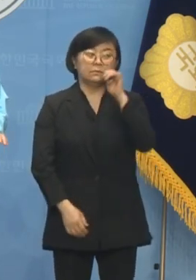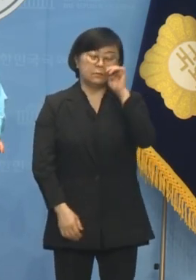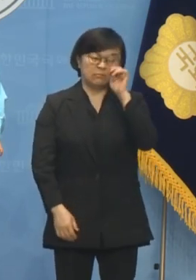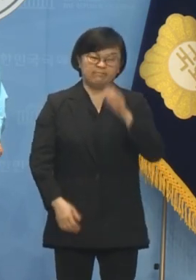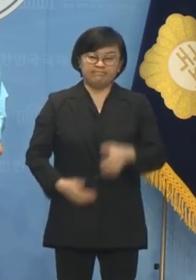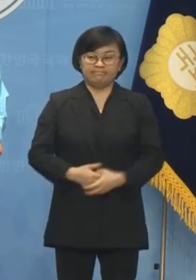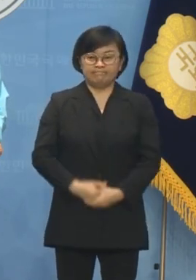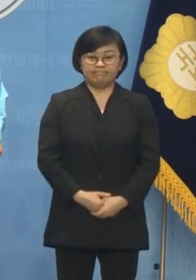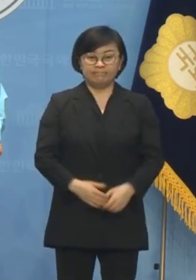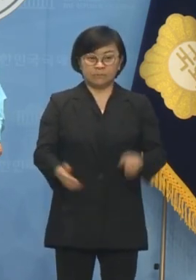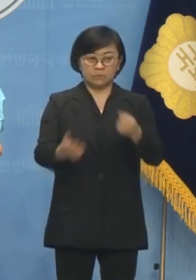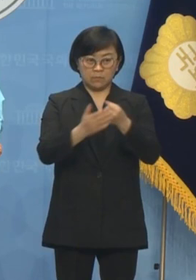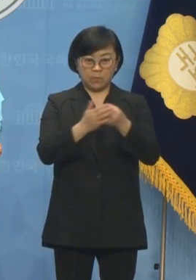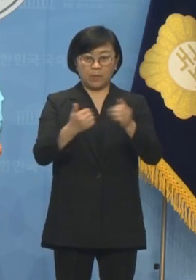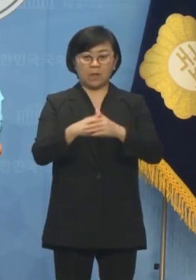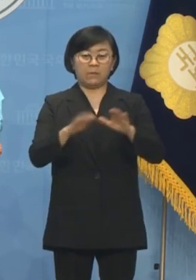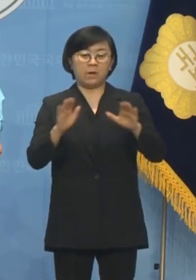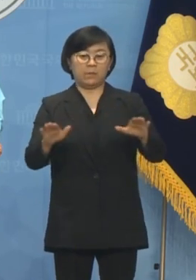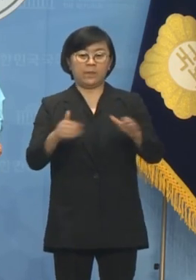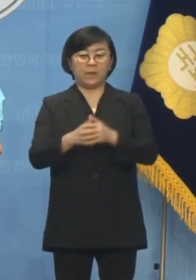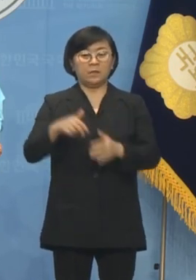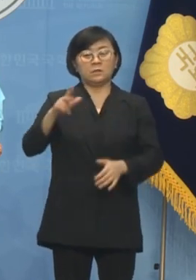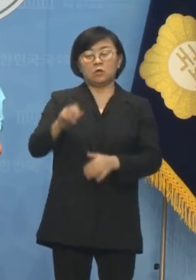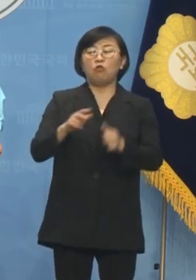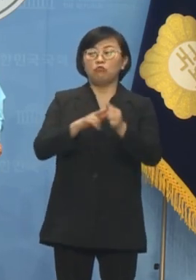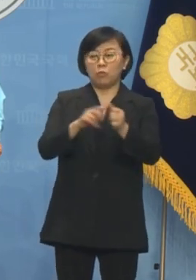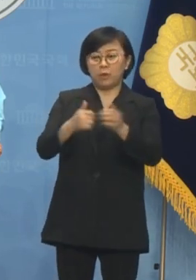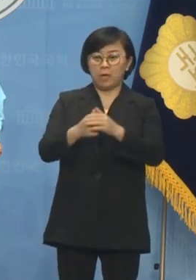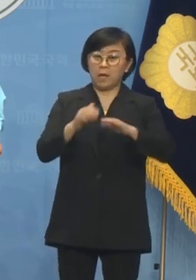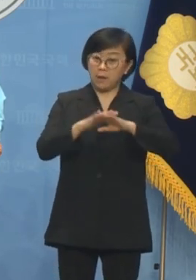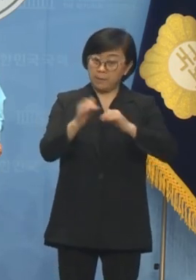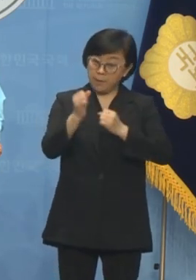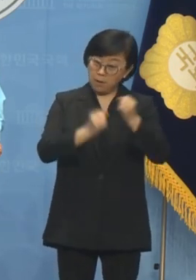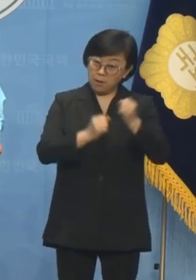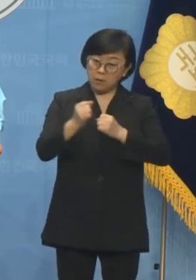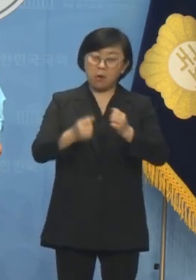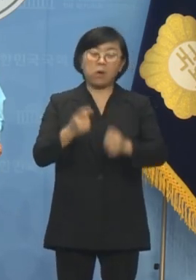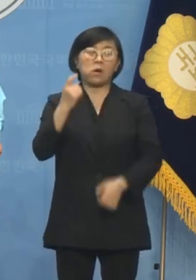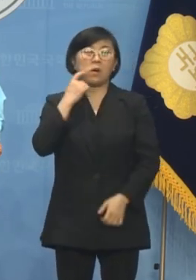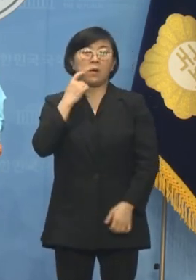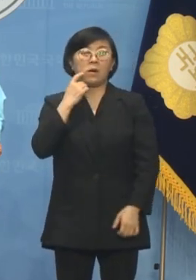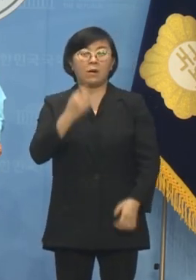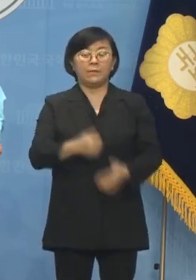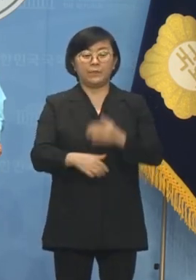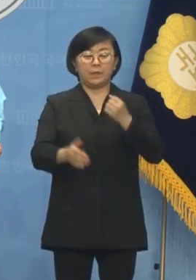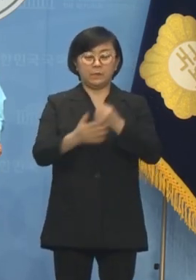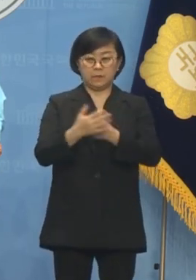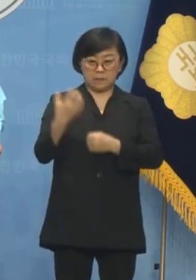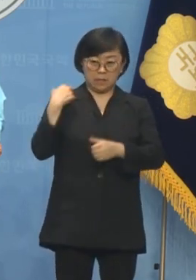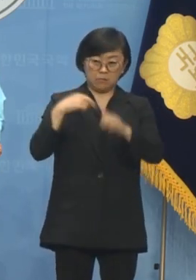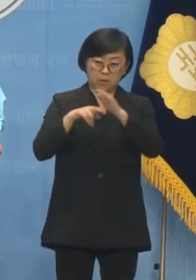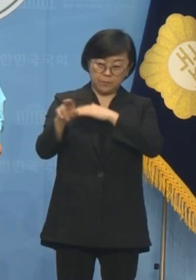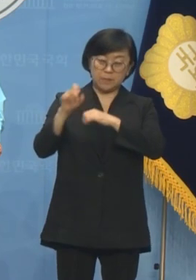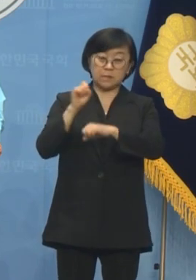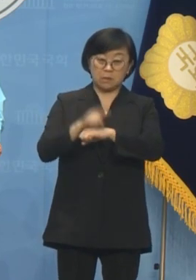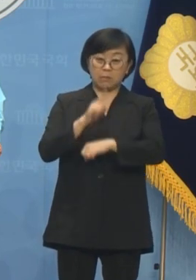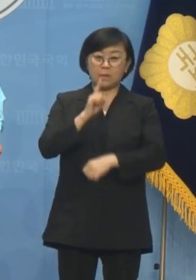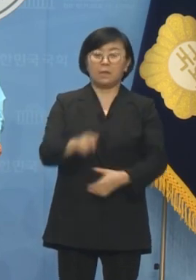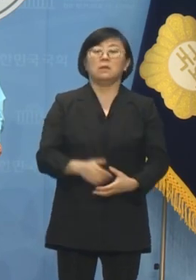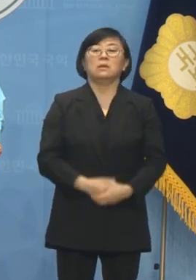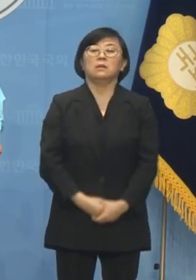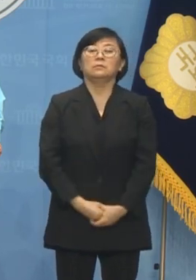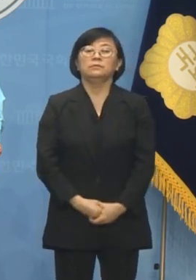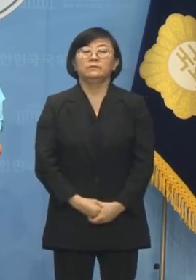그러기에 이번 정태후보의 해명은 명백한 거짓이자 책임의 필성 물타기 발언입니다.